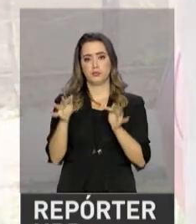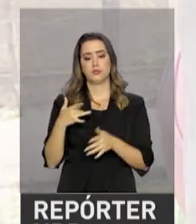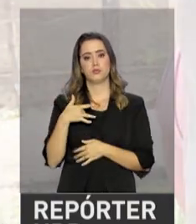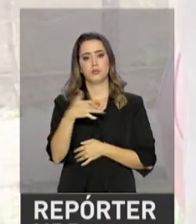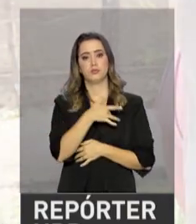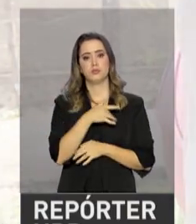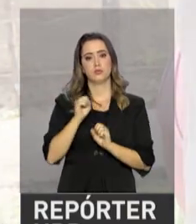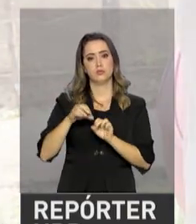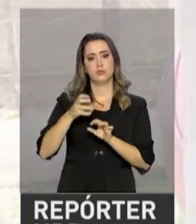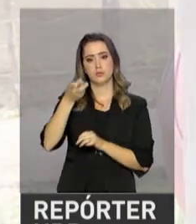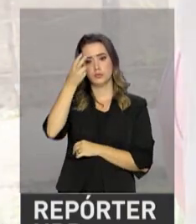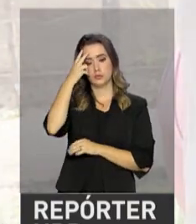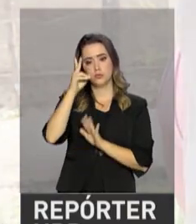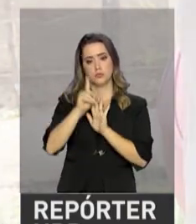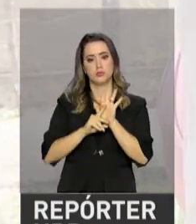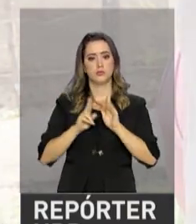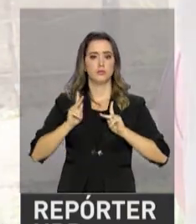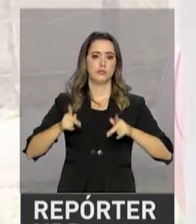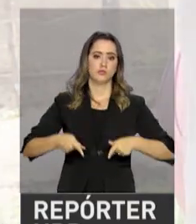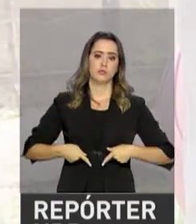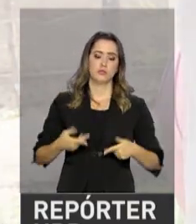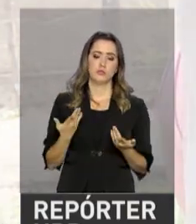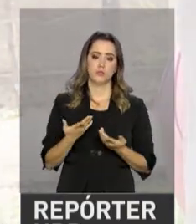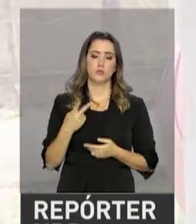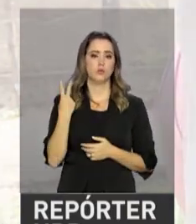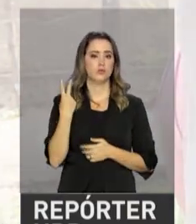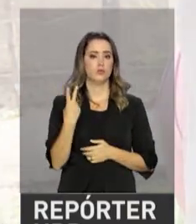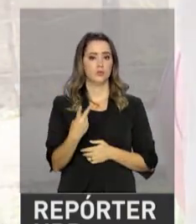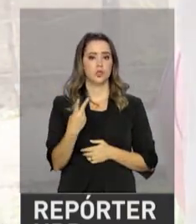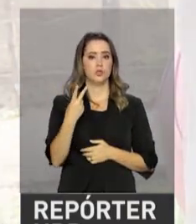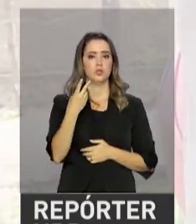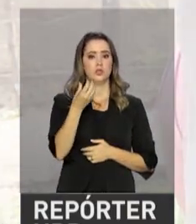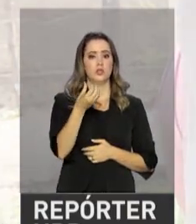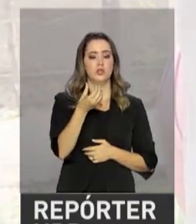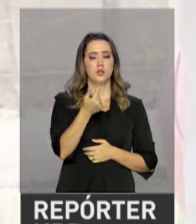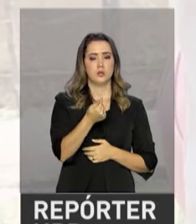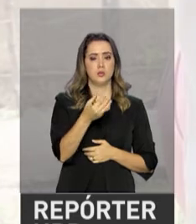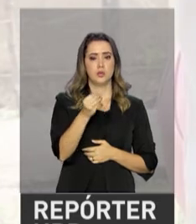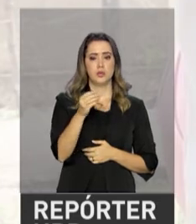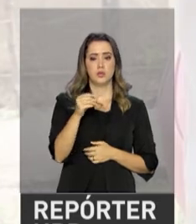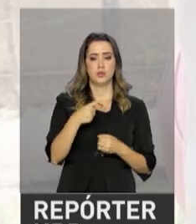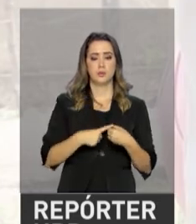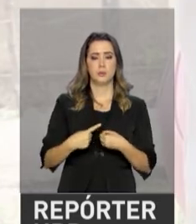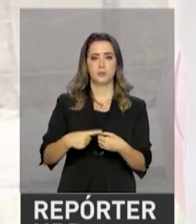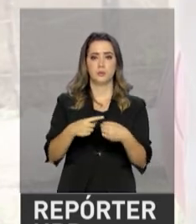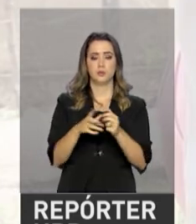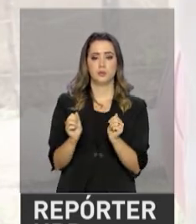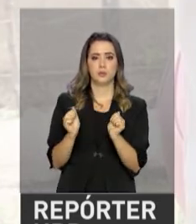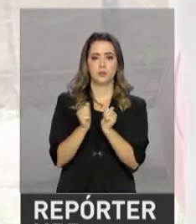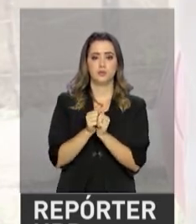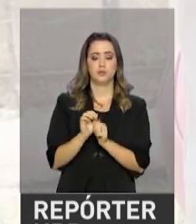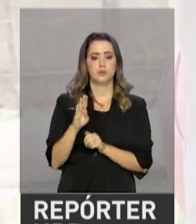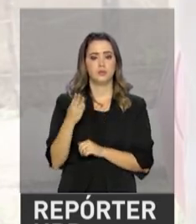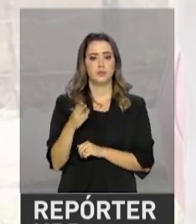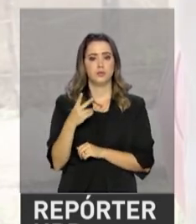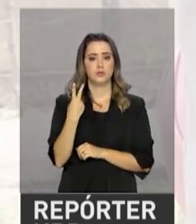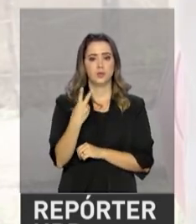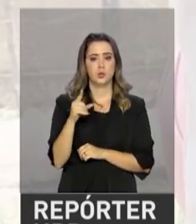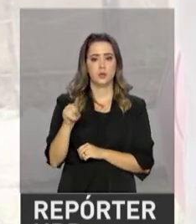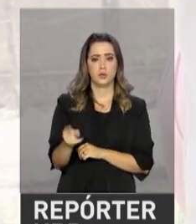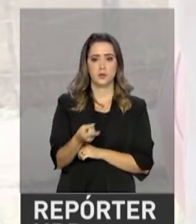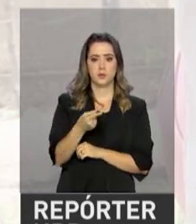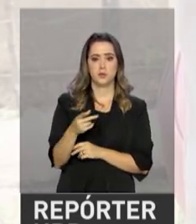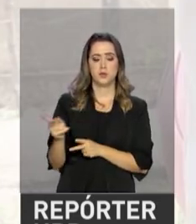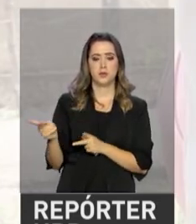educação, cultura e direitos humanos. Tem 2.700 municípios no programa. Em cerca de 2.000 deles,